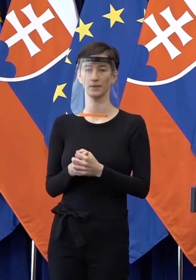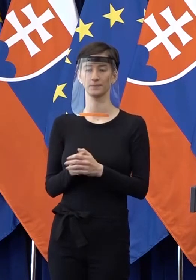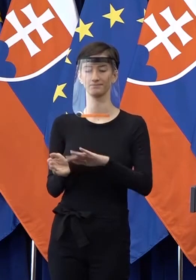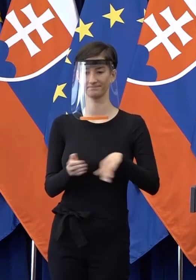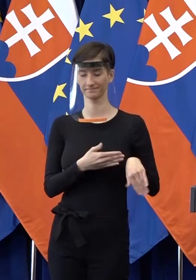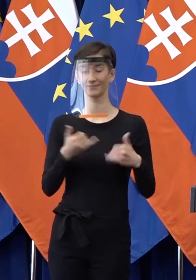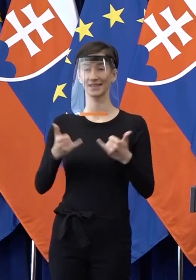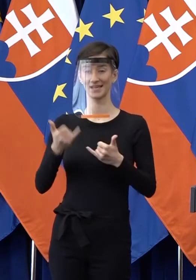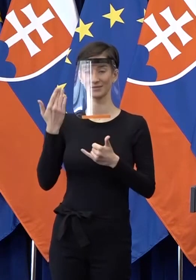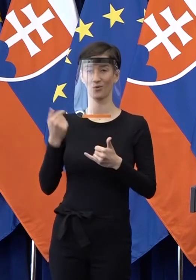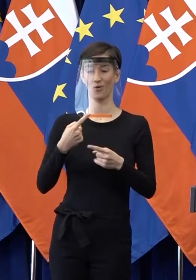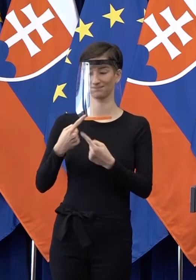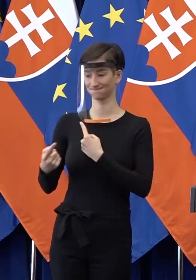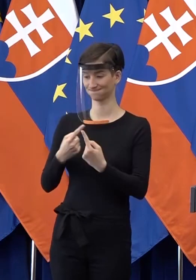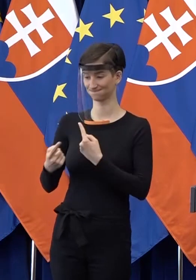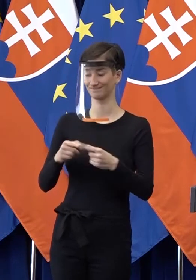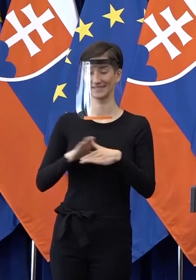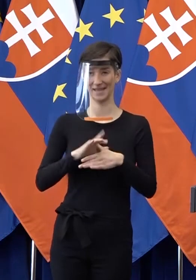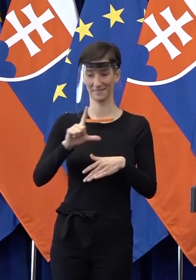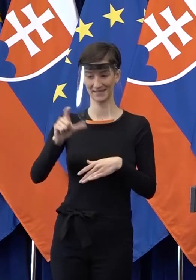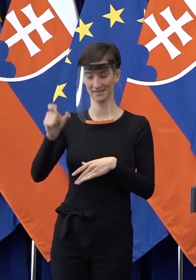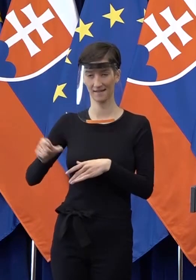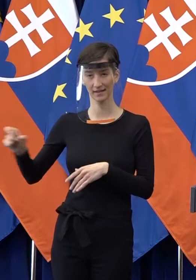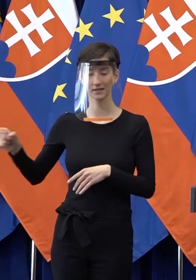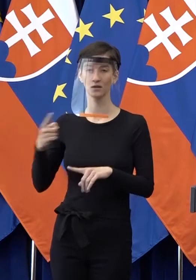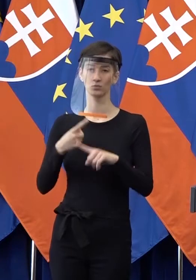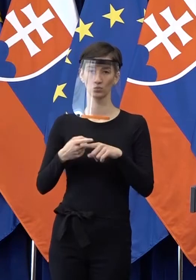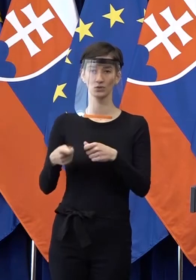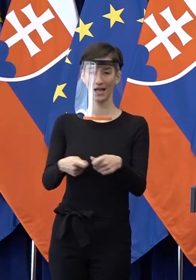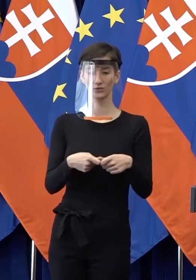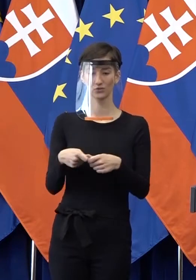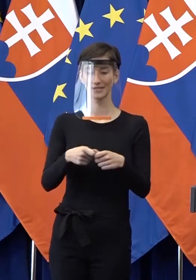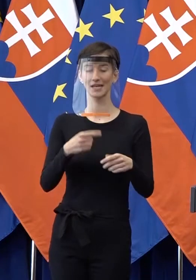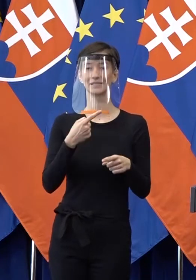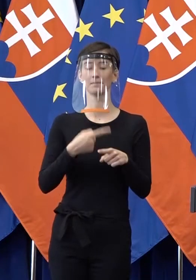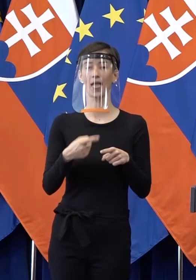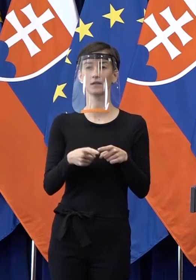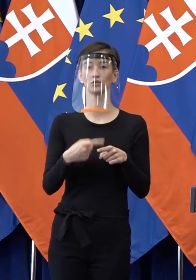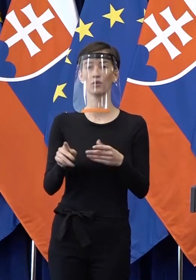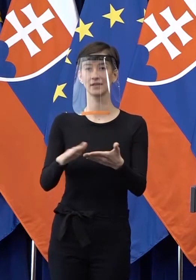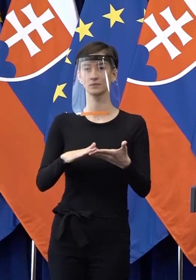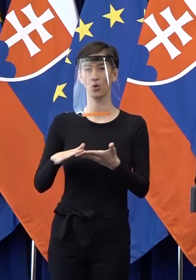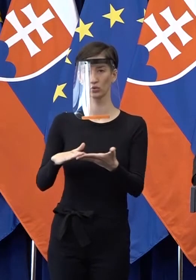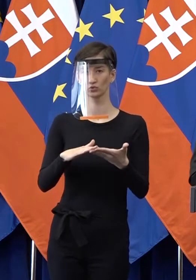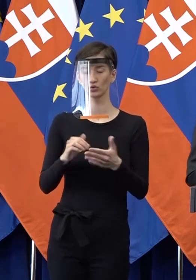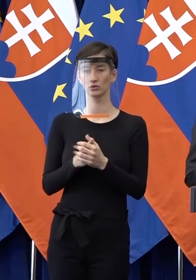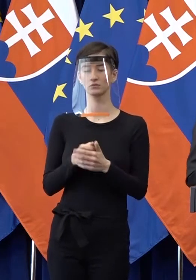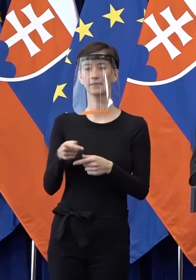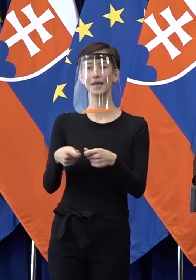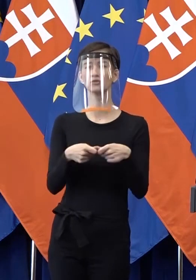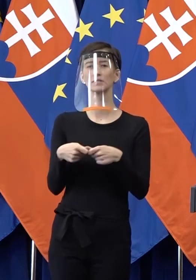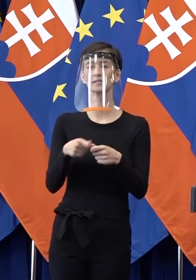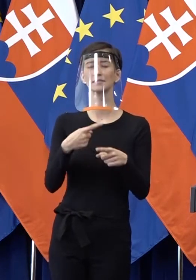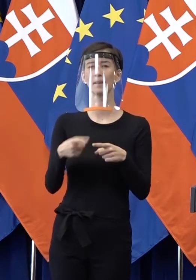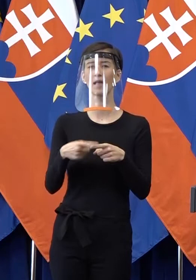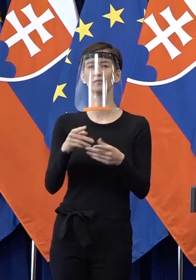so zamestnávateľmi a zároveň aj s asociáciou leasingových spoločností. Za asociáciu leasingových spoločností by som